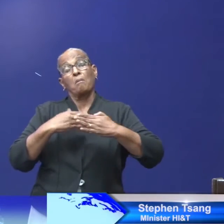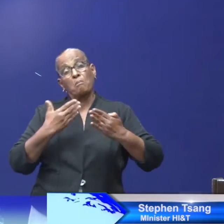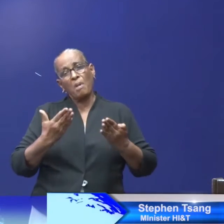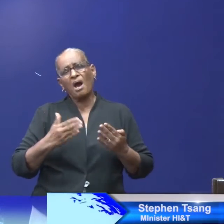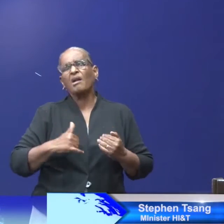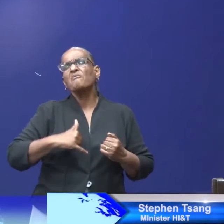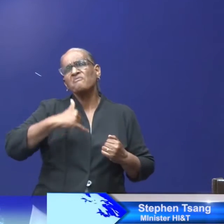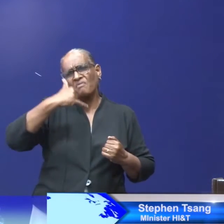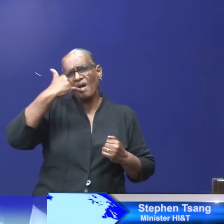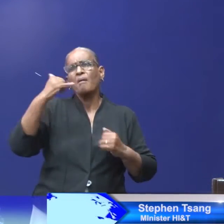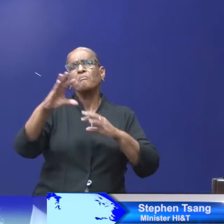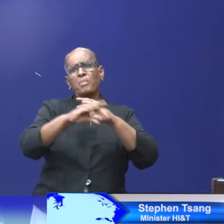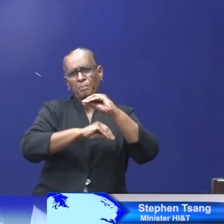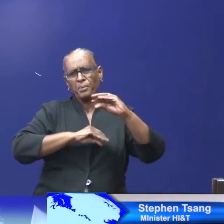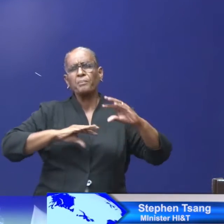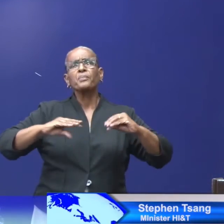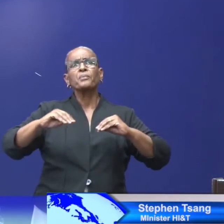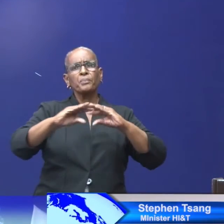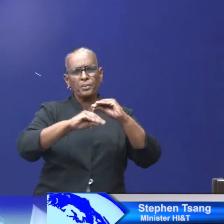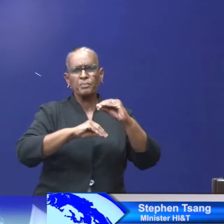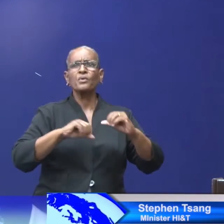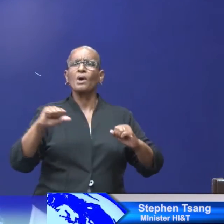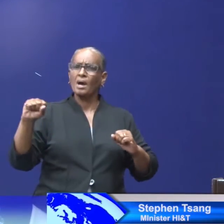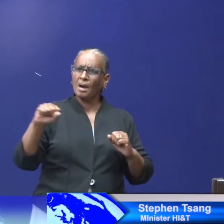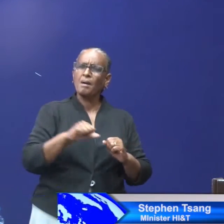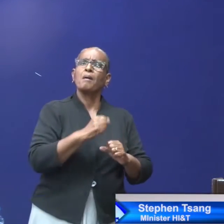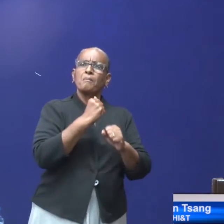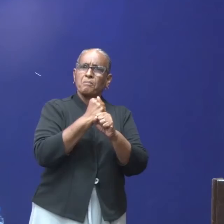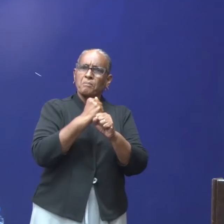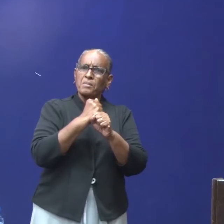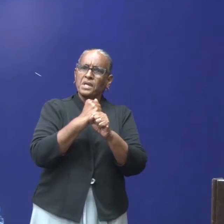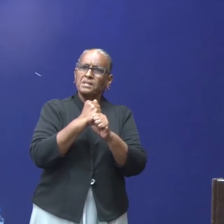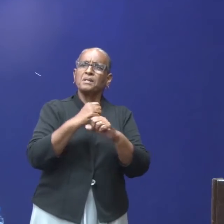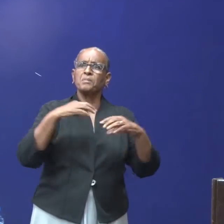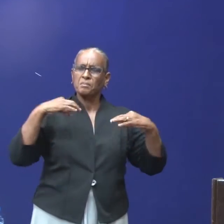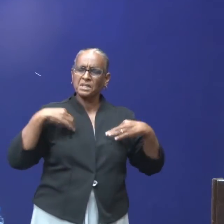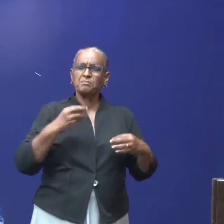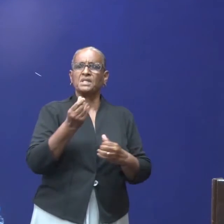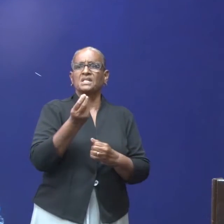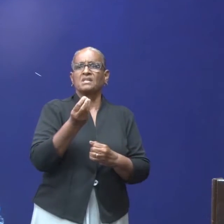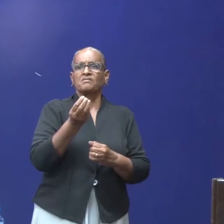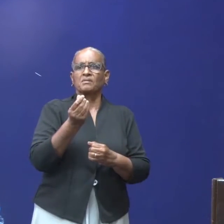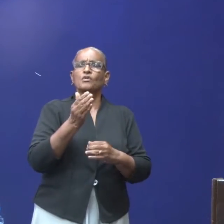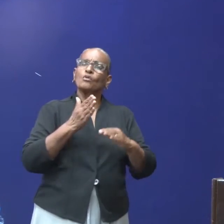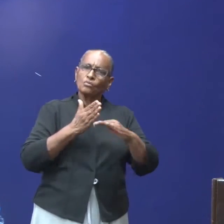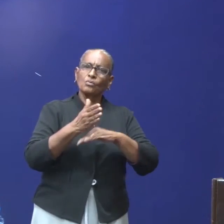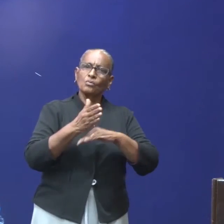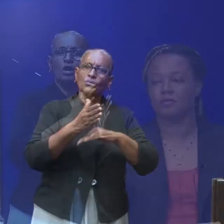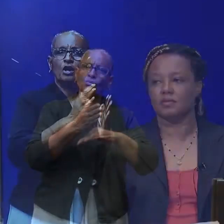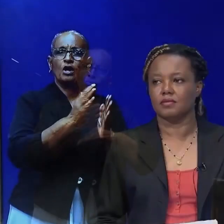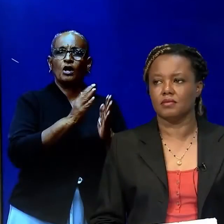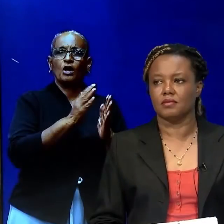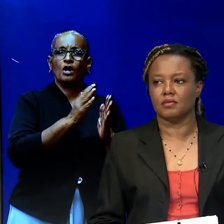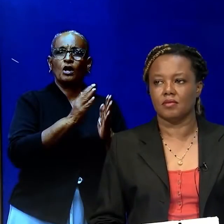er zijn vele dingen besproken. We gaan dat meenemen om met het ministerie van Financiën verder te bespreken.